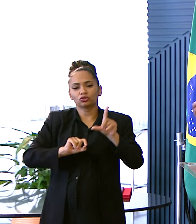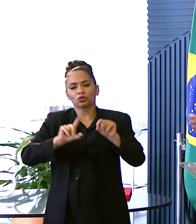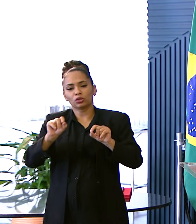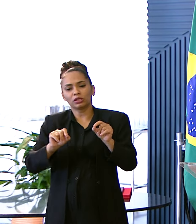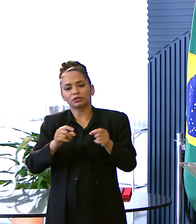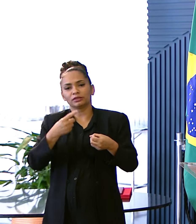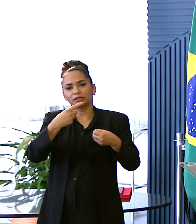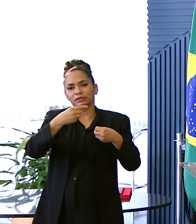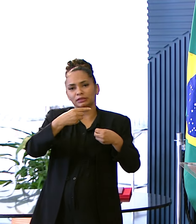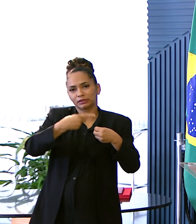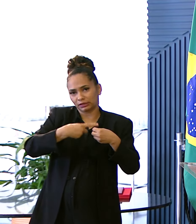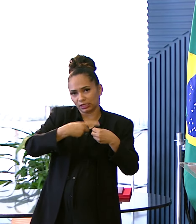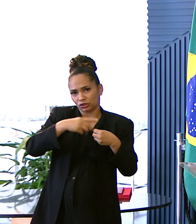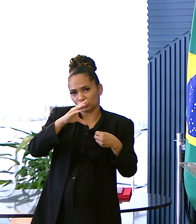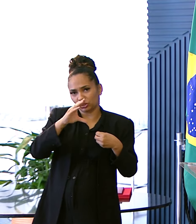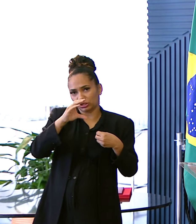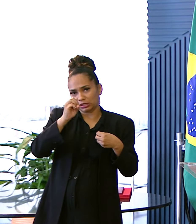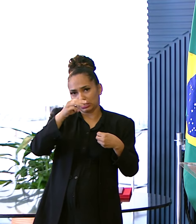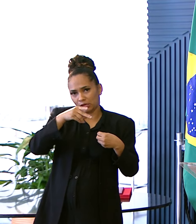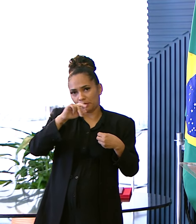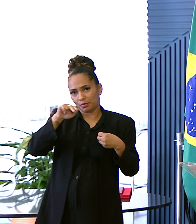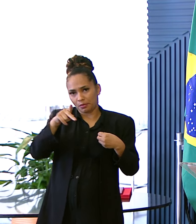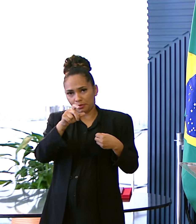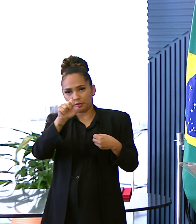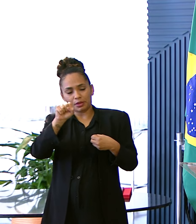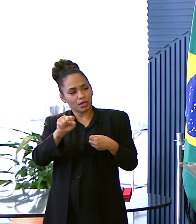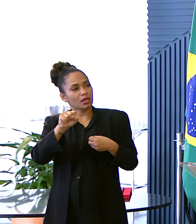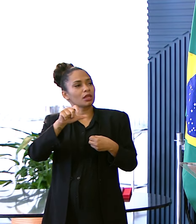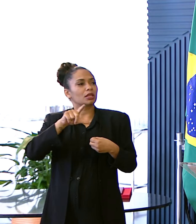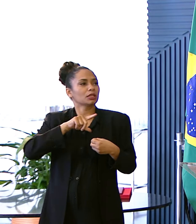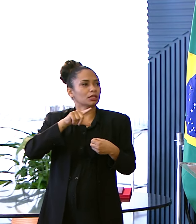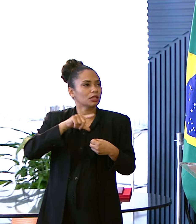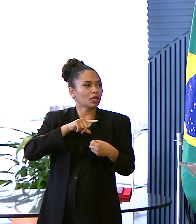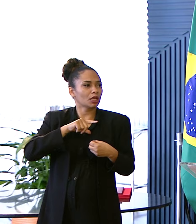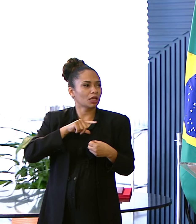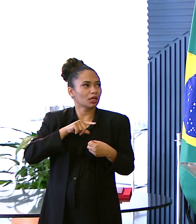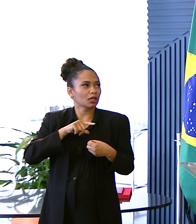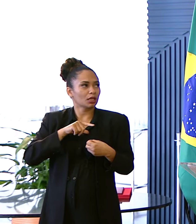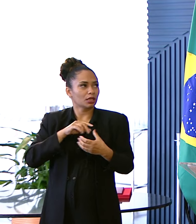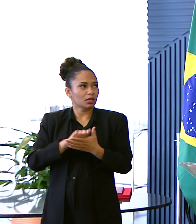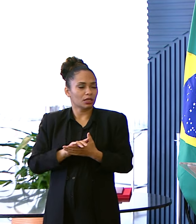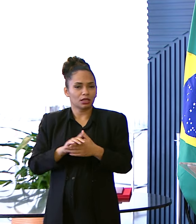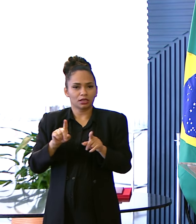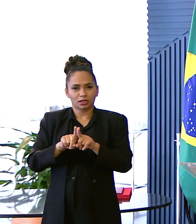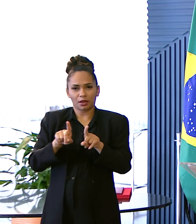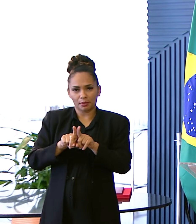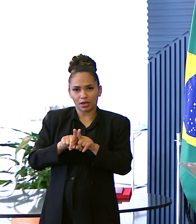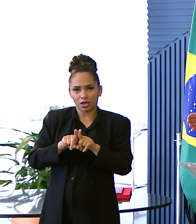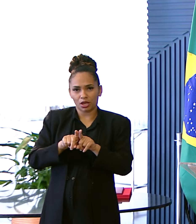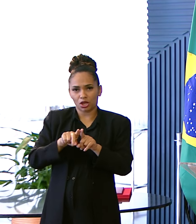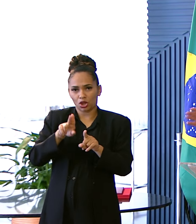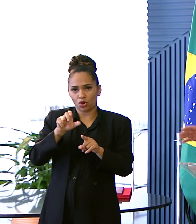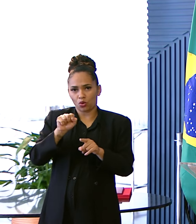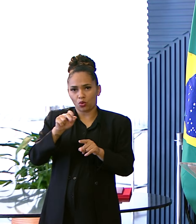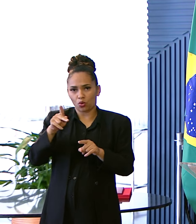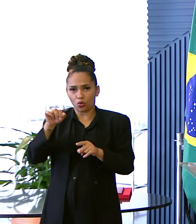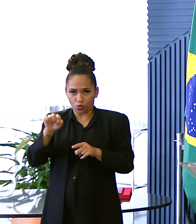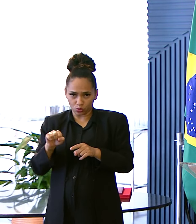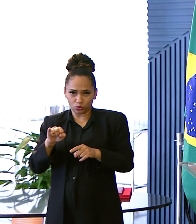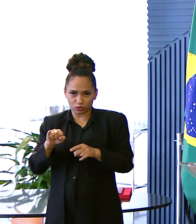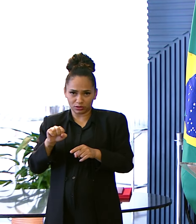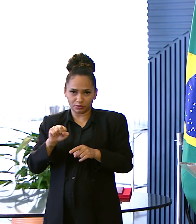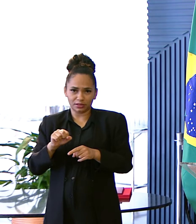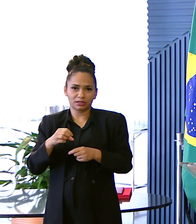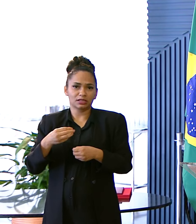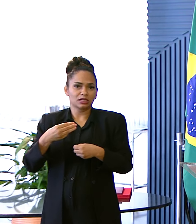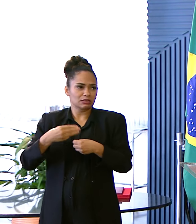Campinas Fiz Lá Na nova Cachoeirinha E foi Passei também Na USP De Ribeirão Preto Onde eu optei Fazer